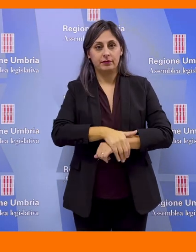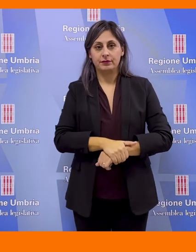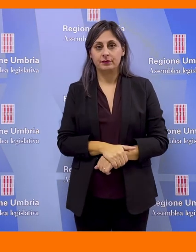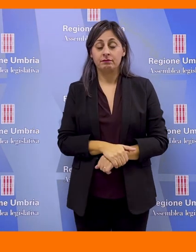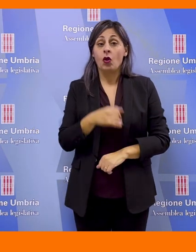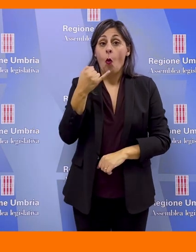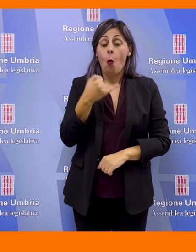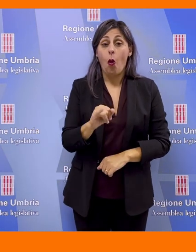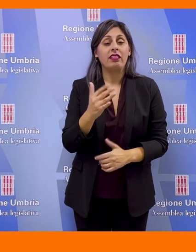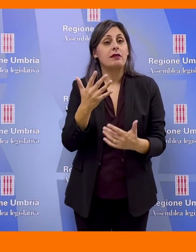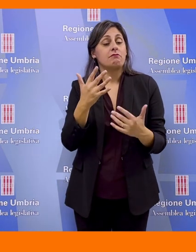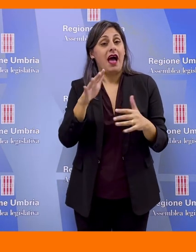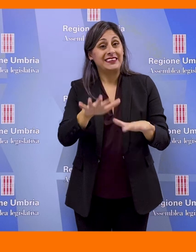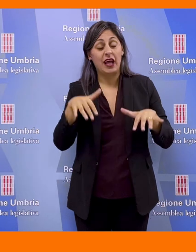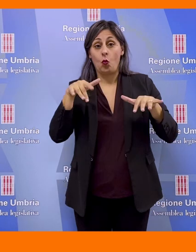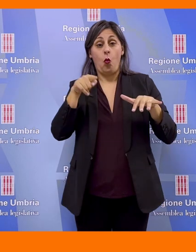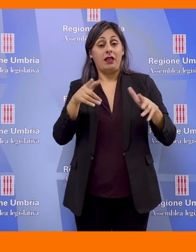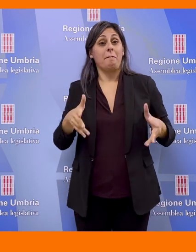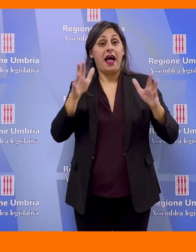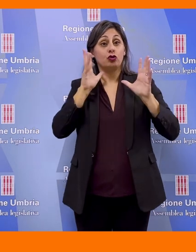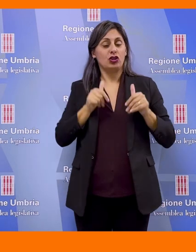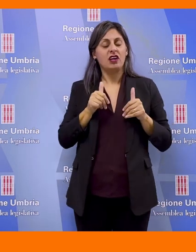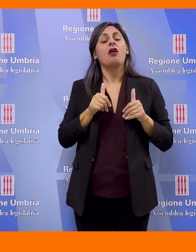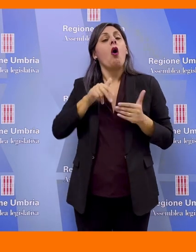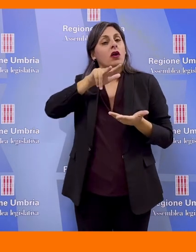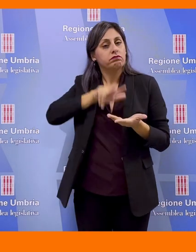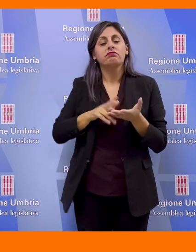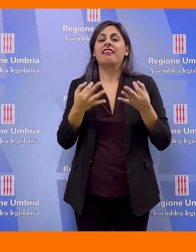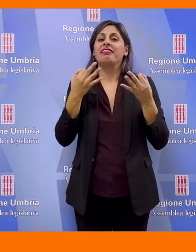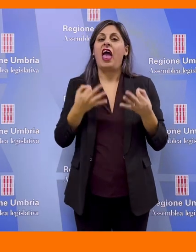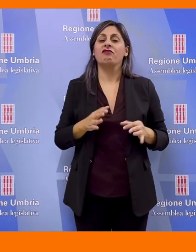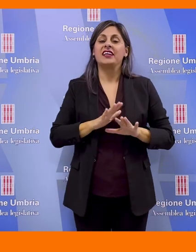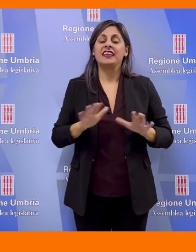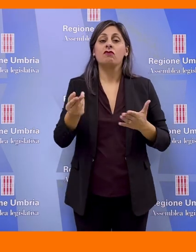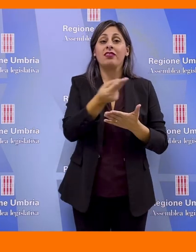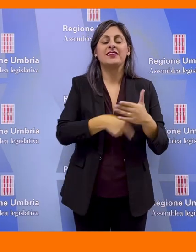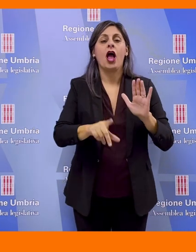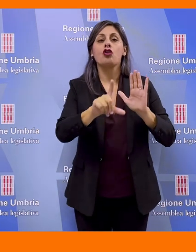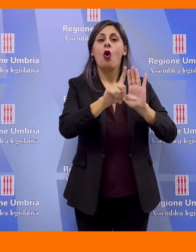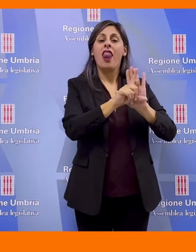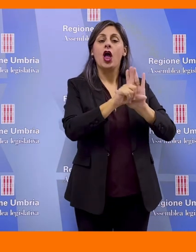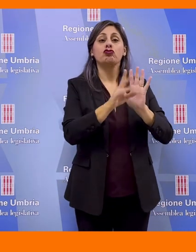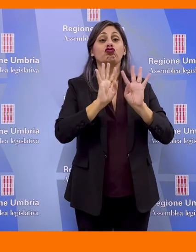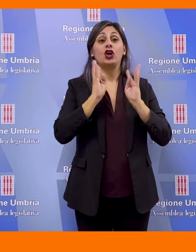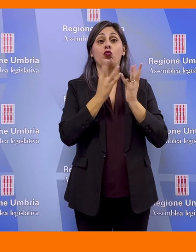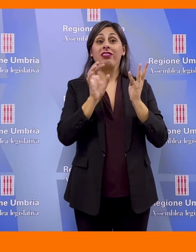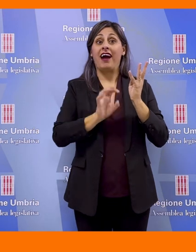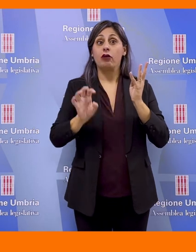Nell'ultima seduta l'Aula di Palazzo Cessaroni ha dato anche via libera definitivo al disegno di legge della Giunta regionale,